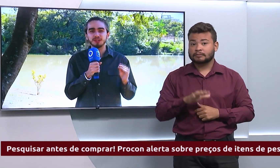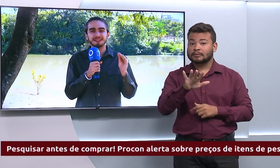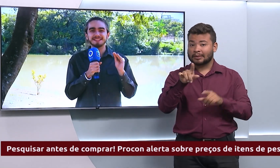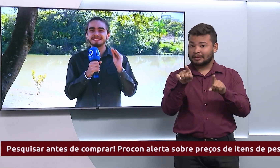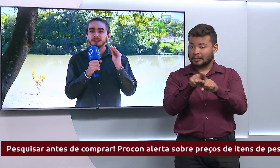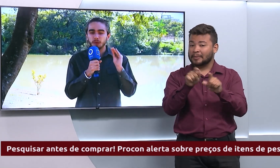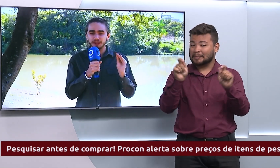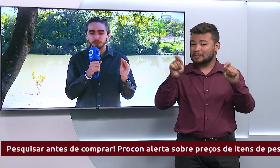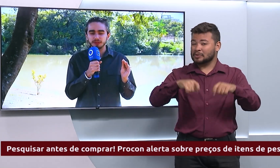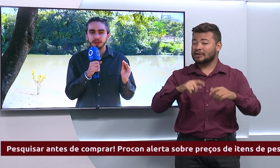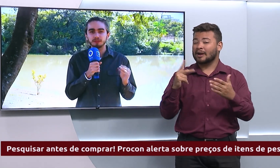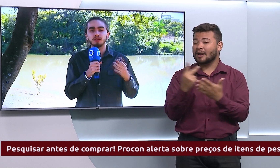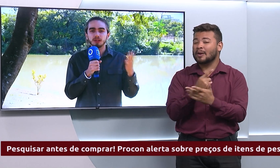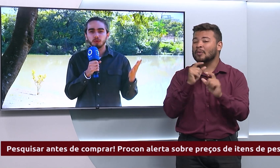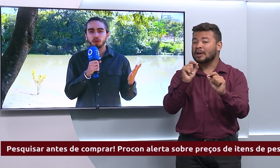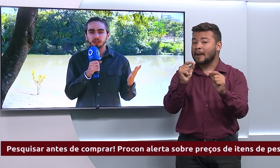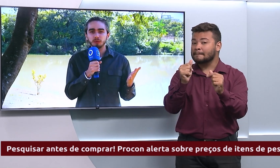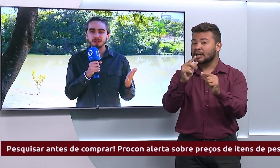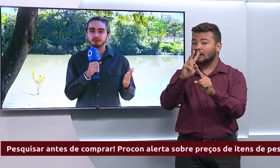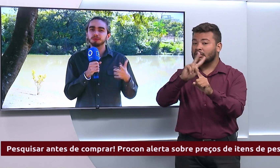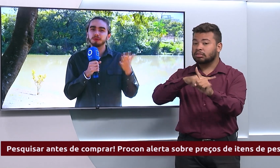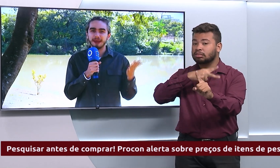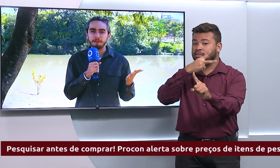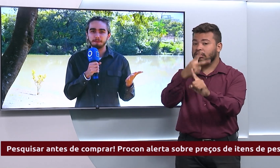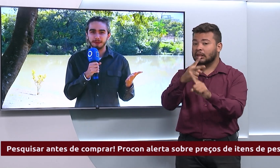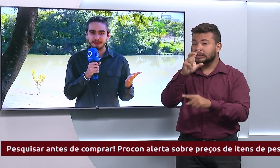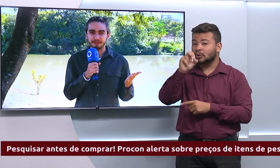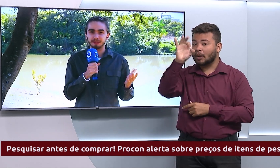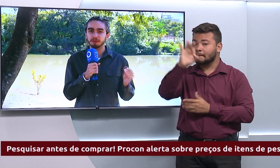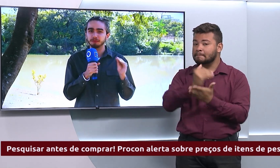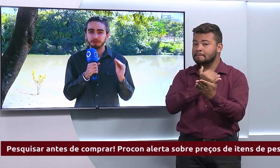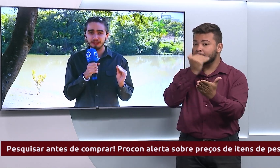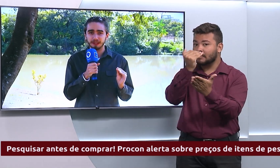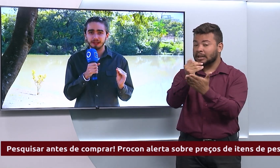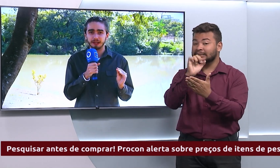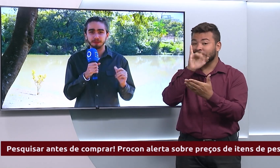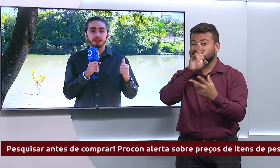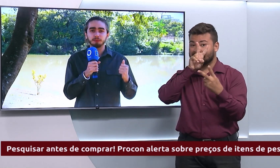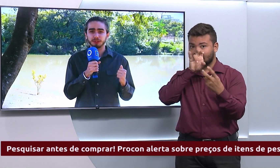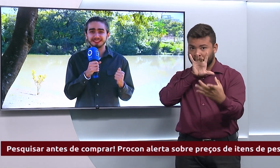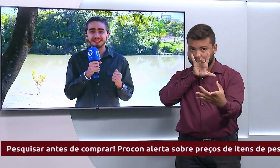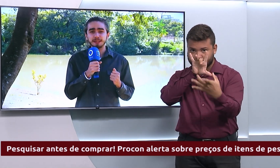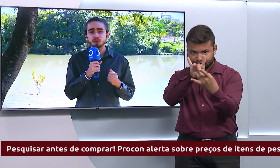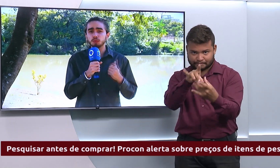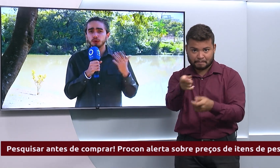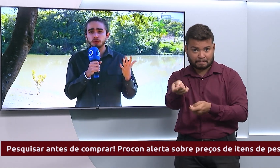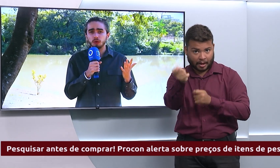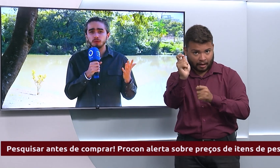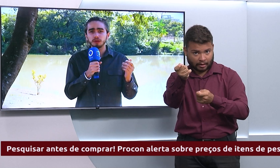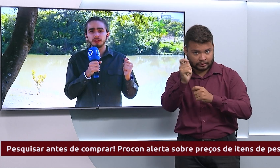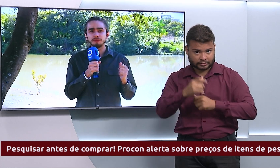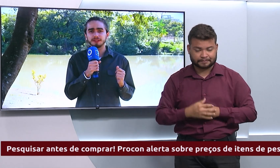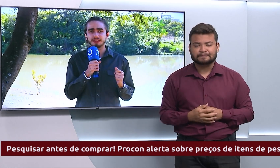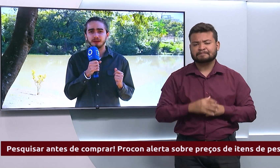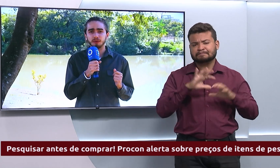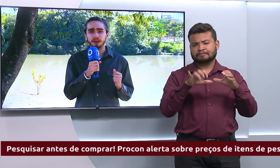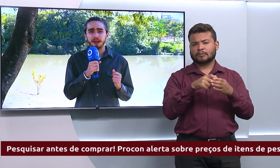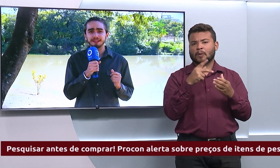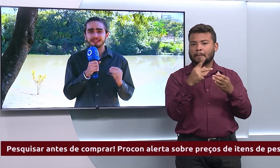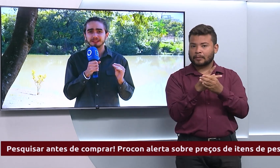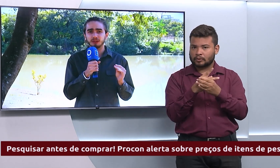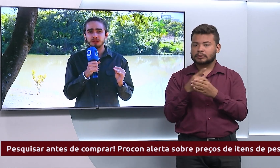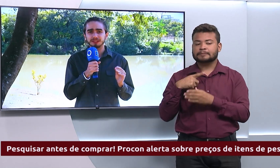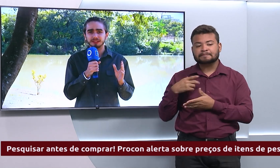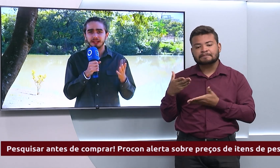preços de até 50% quando o assunto é pesca. Então fica ligado. Por isso as equipes do Procon visitaram